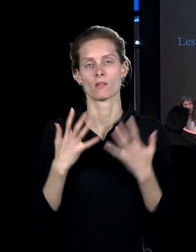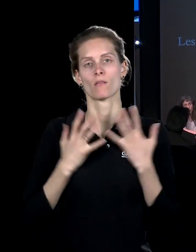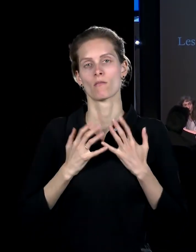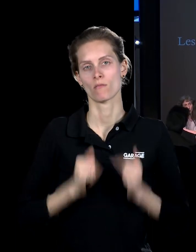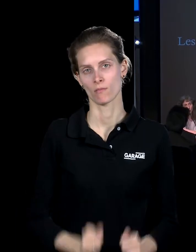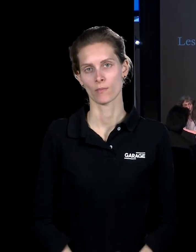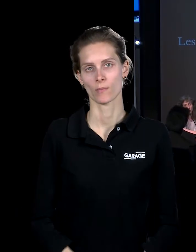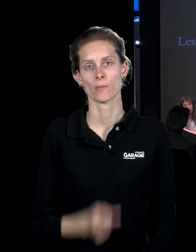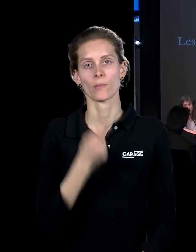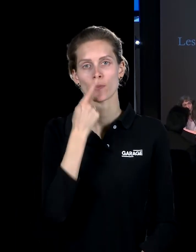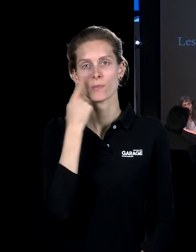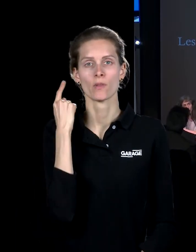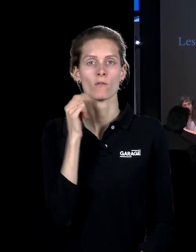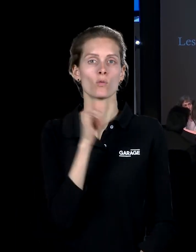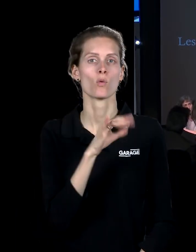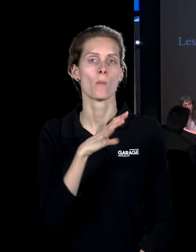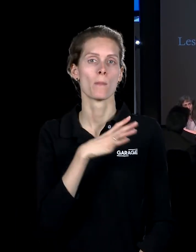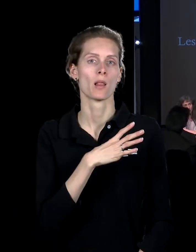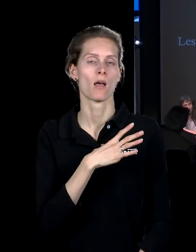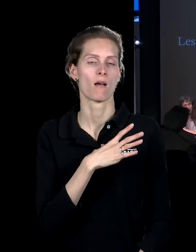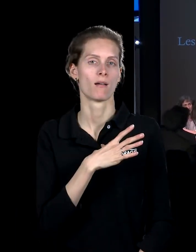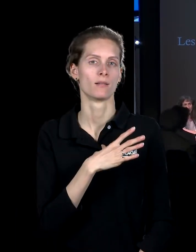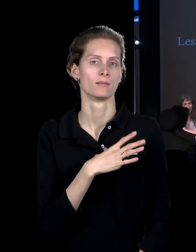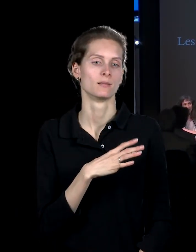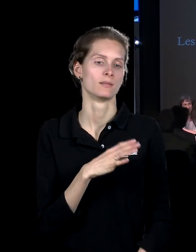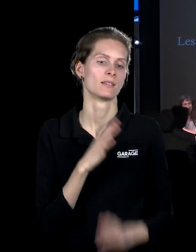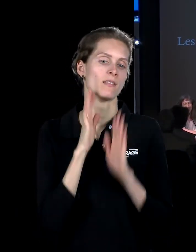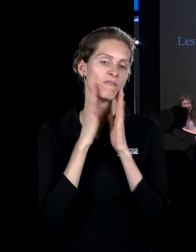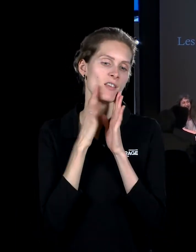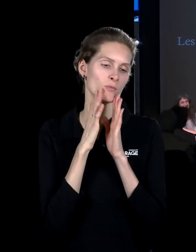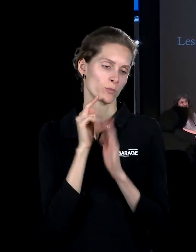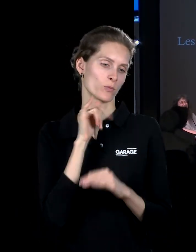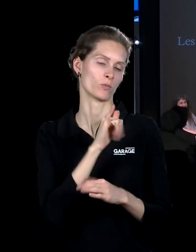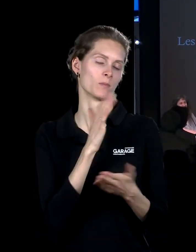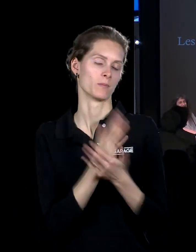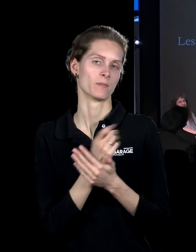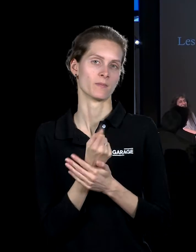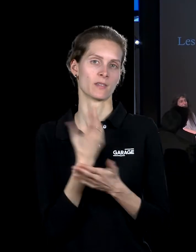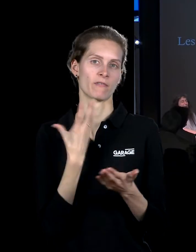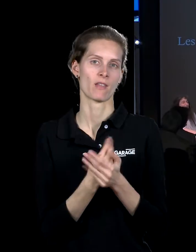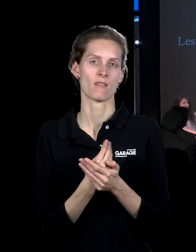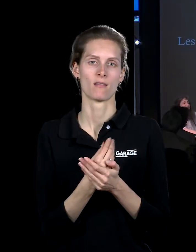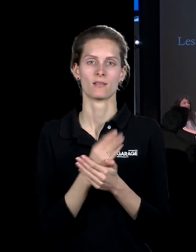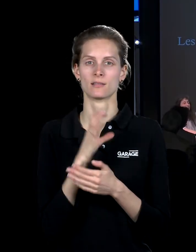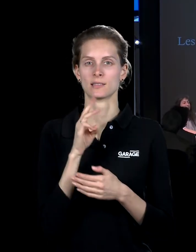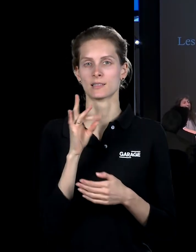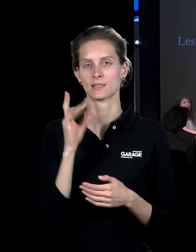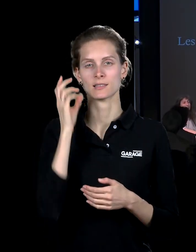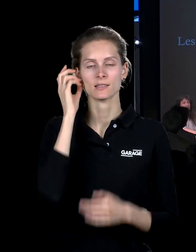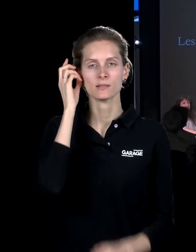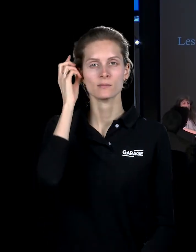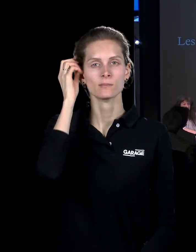Относительно недавно у нее была страничка на фейсбуке. Это такое последнее доживание персонажа, который как-то обрел свою реальность.